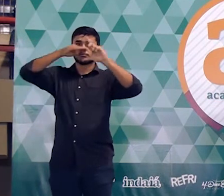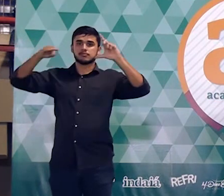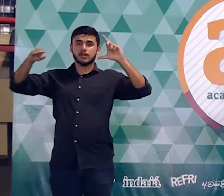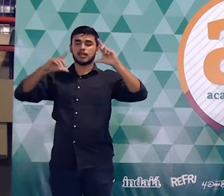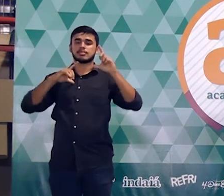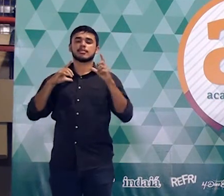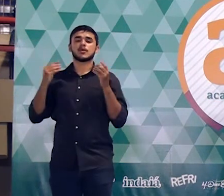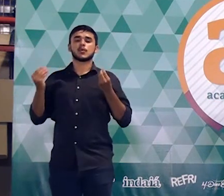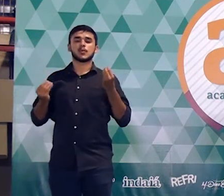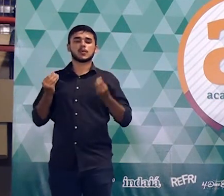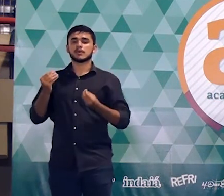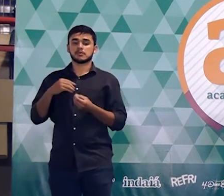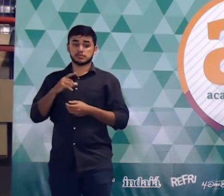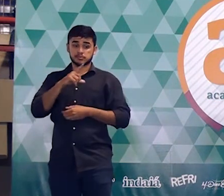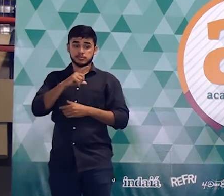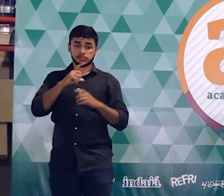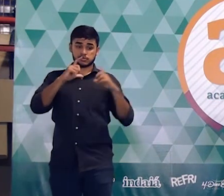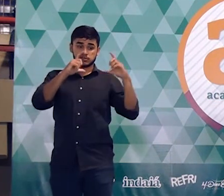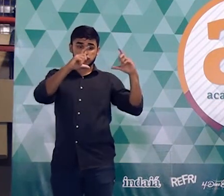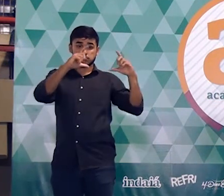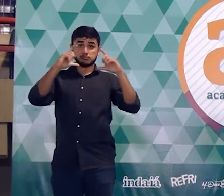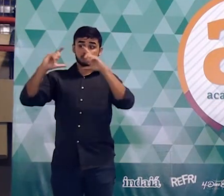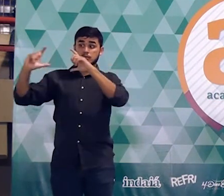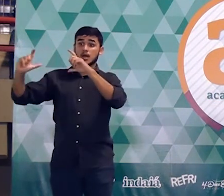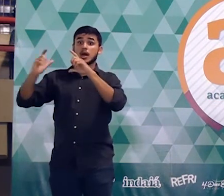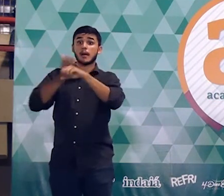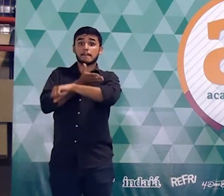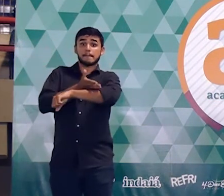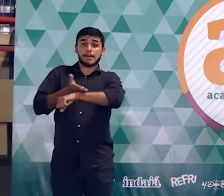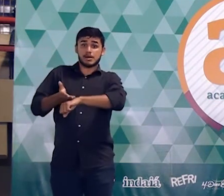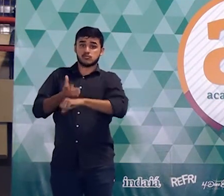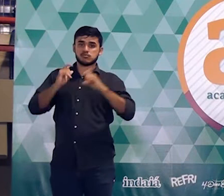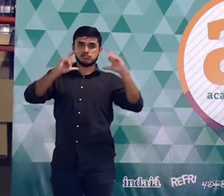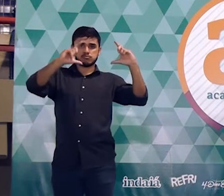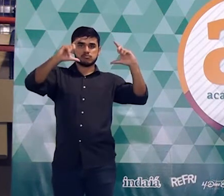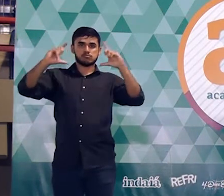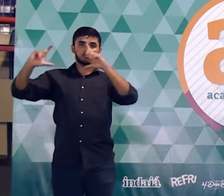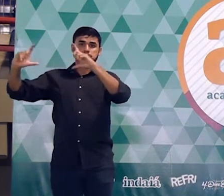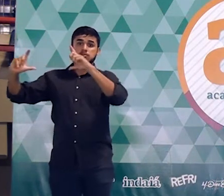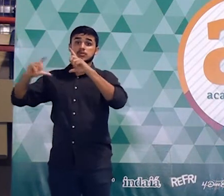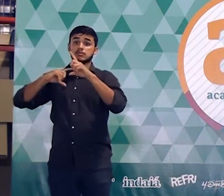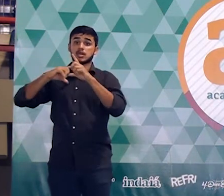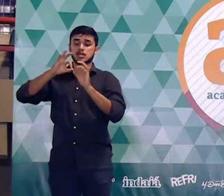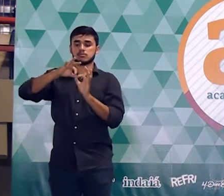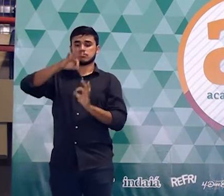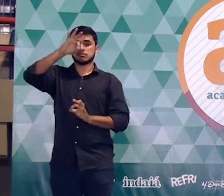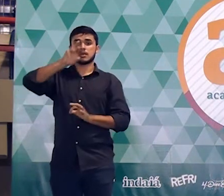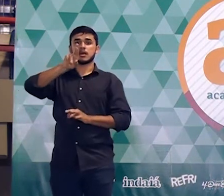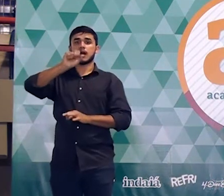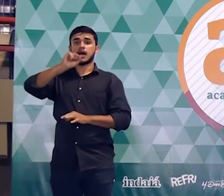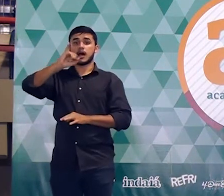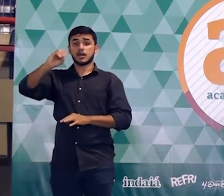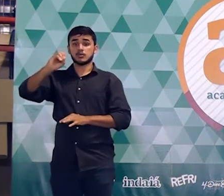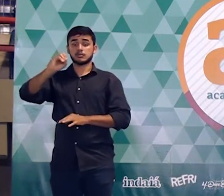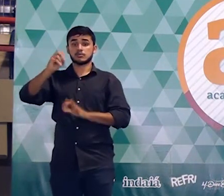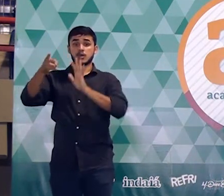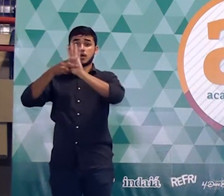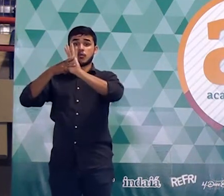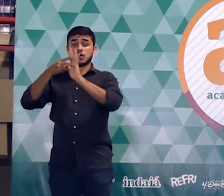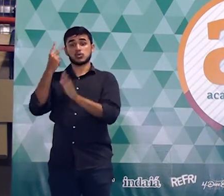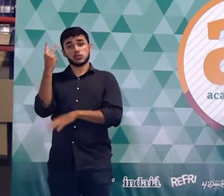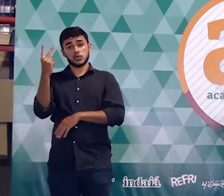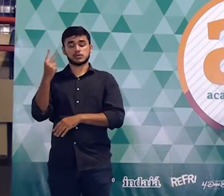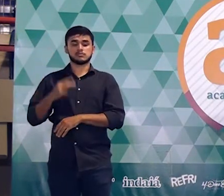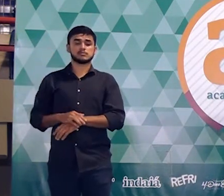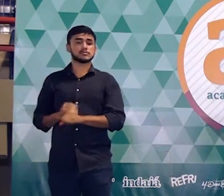disse que cada círculo desse de branco cada círculo desse branco tem raio 2 muito bem mas pessoal se o